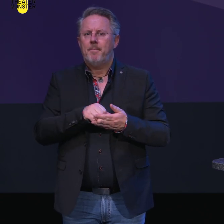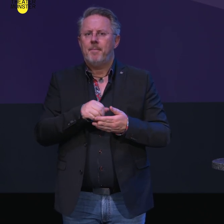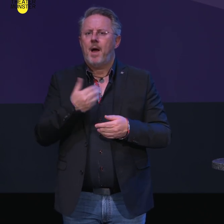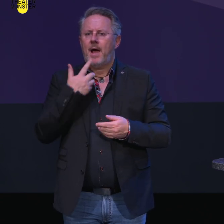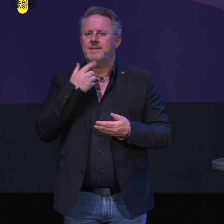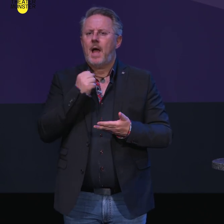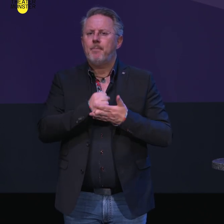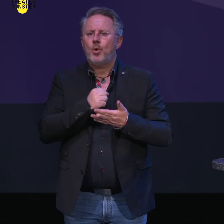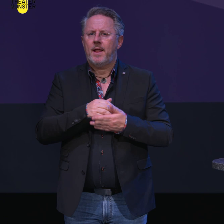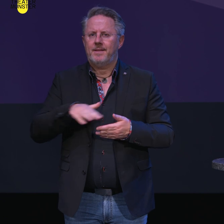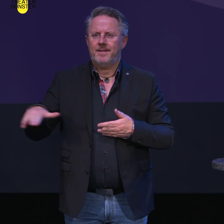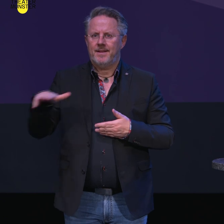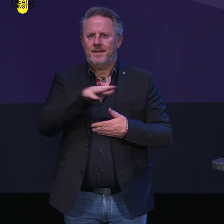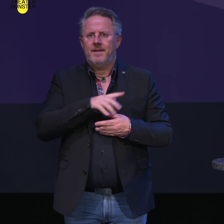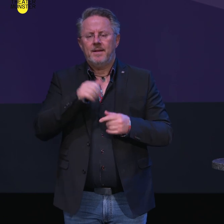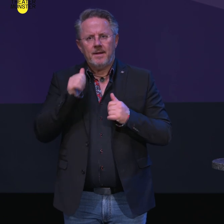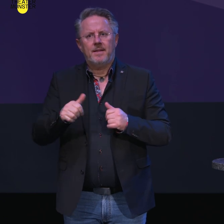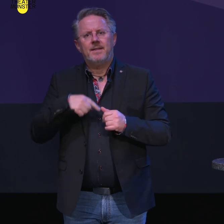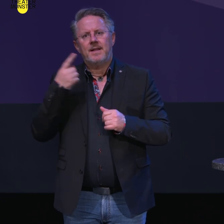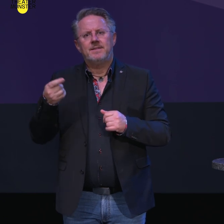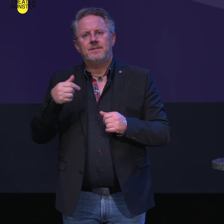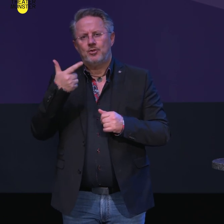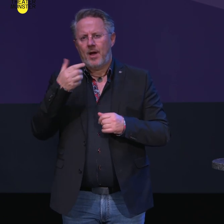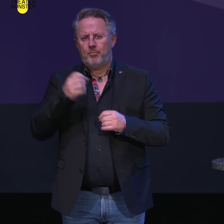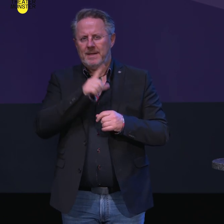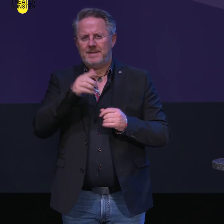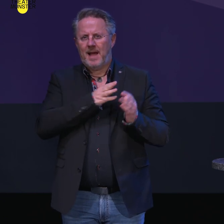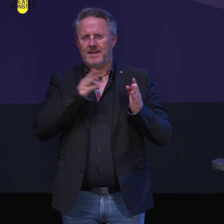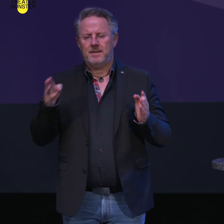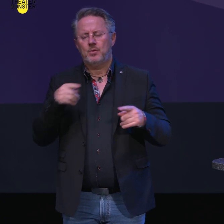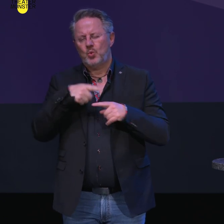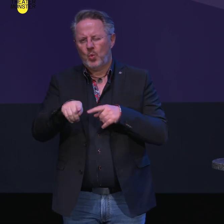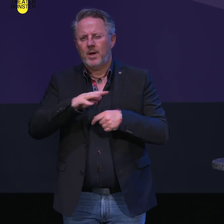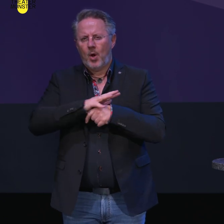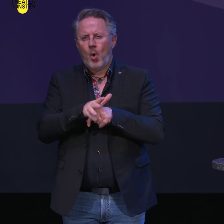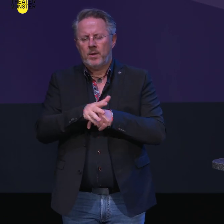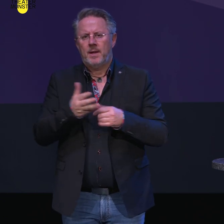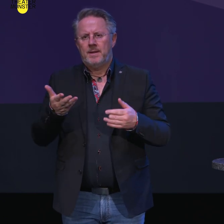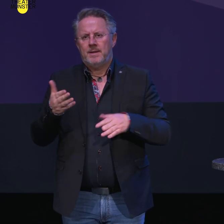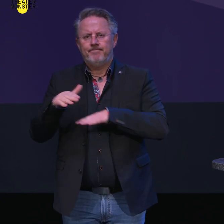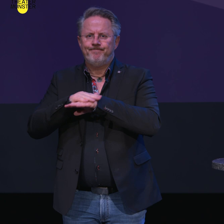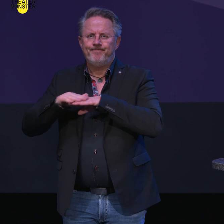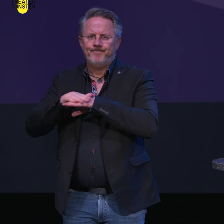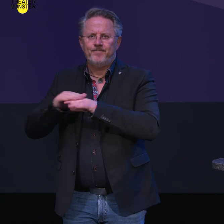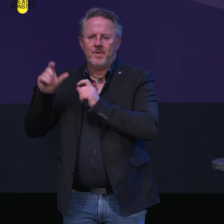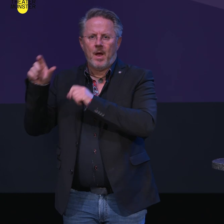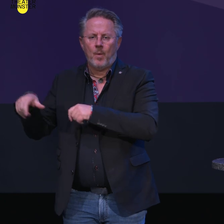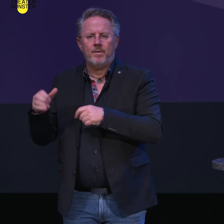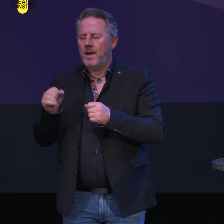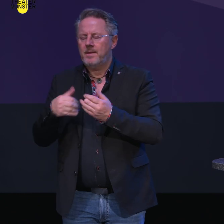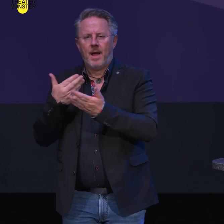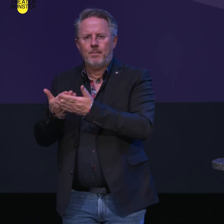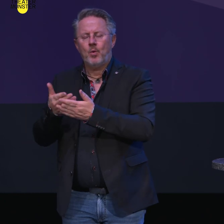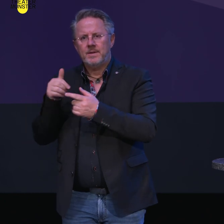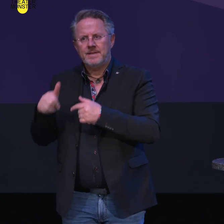wollen wir zurückgewinnen. Wir konnten den Abonnenten in den letzten zwei Spielzeiten, ja, aufgrund der Pandemie kein Angebot machen. Das